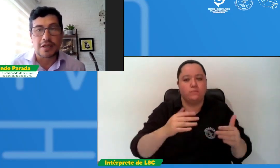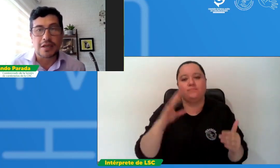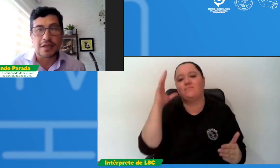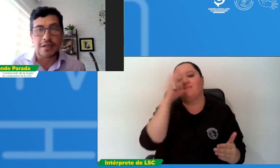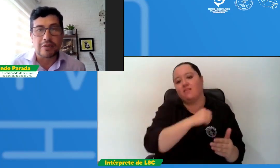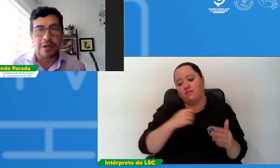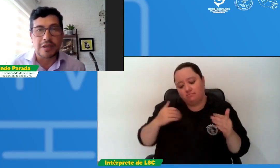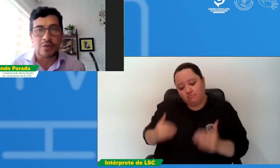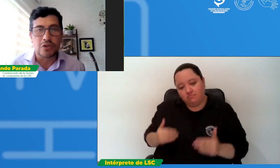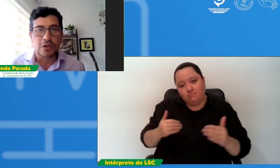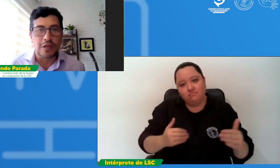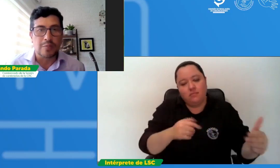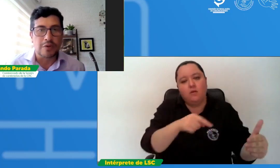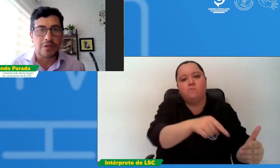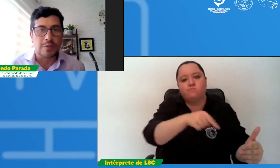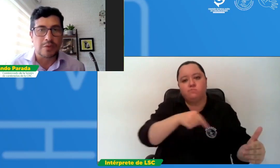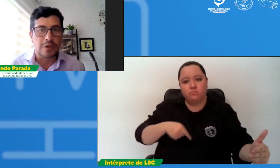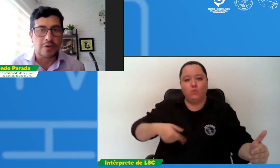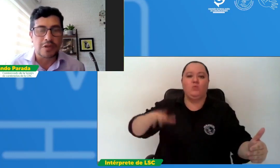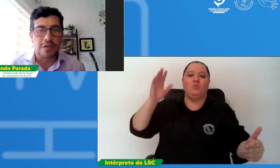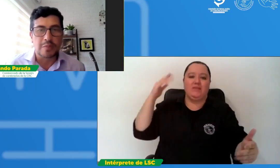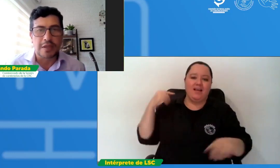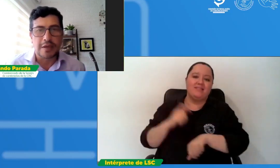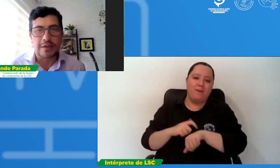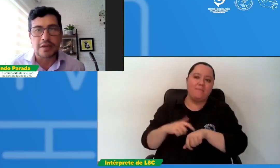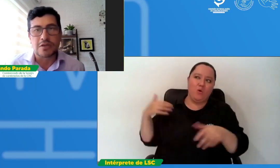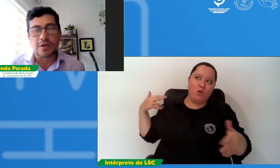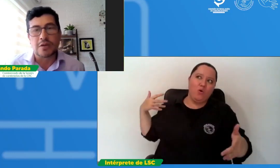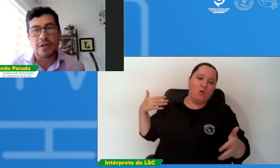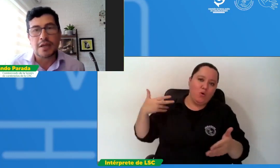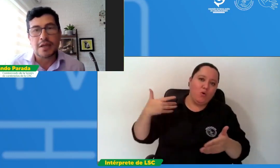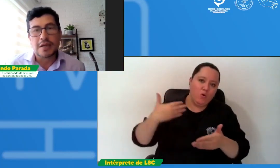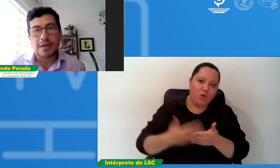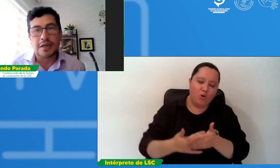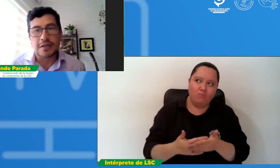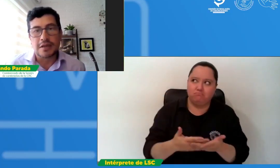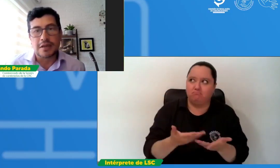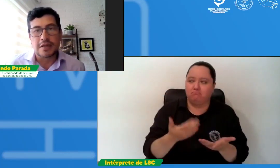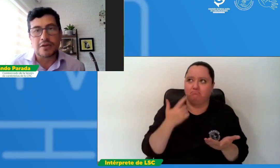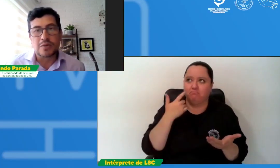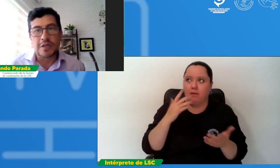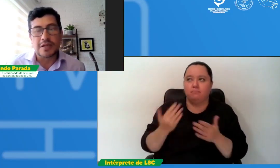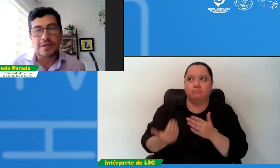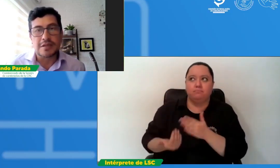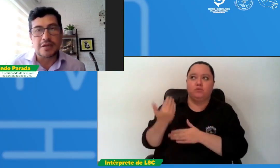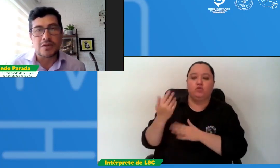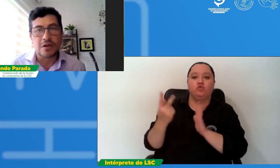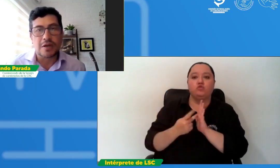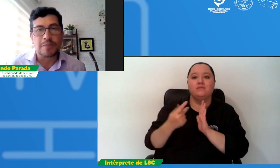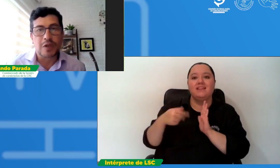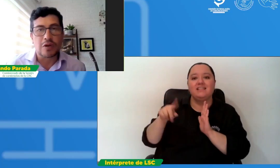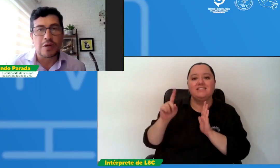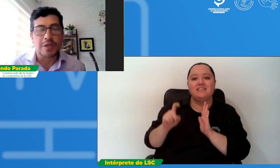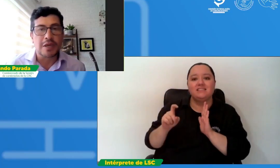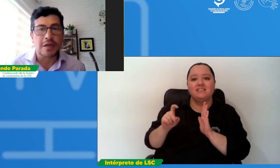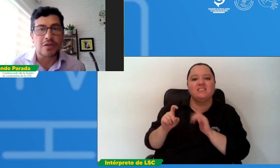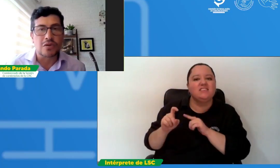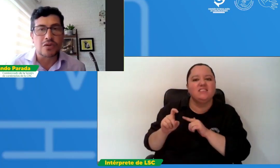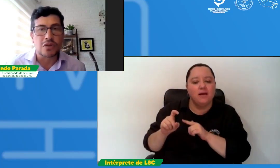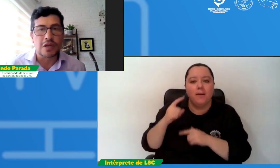lleva ya mucho tiempo. O sea, podemos decir prácticamente que esto nace en el 2016 con la primera resolución de